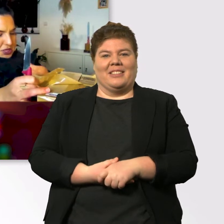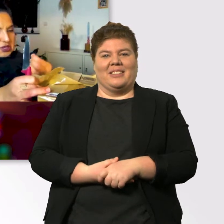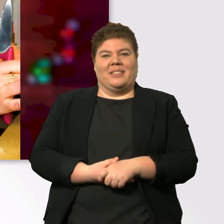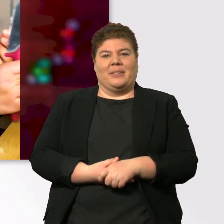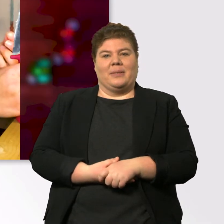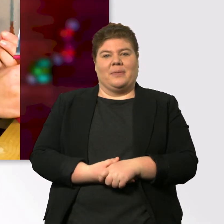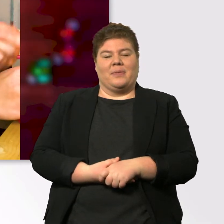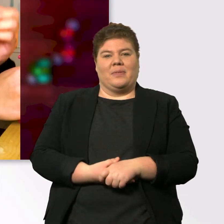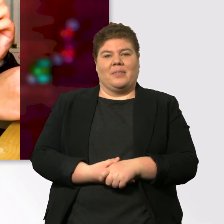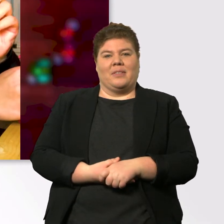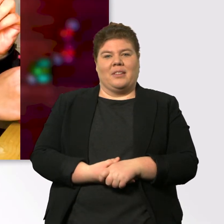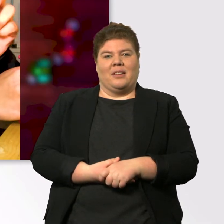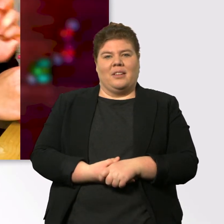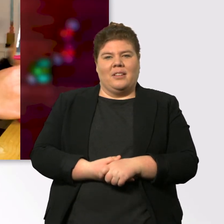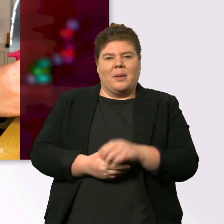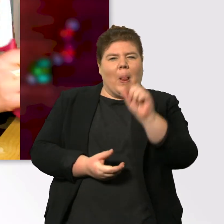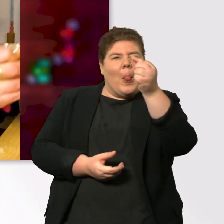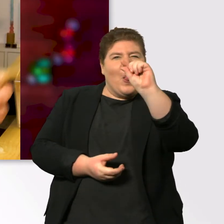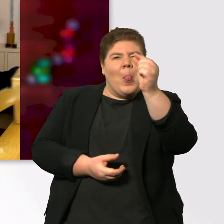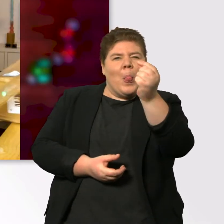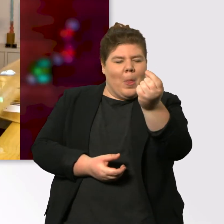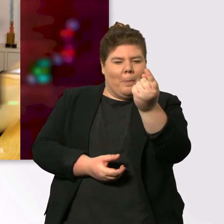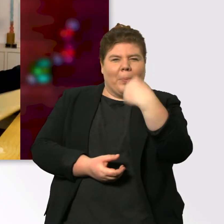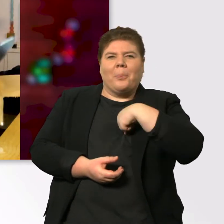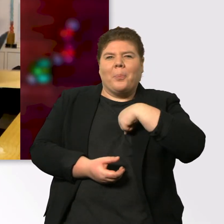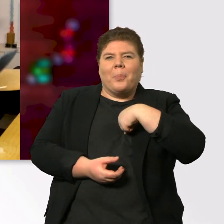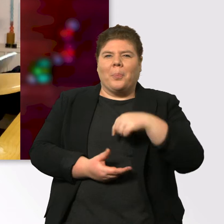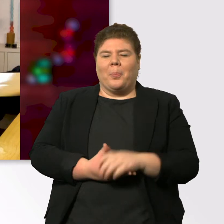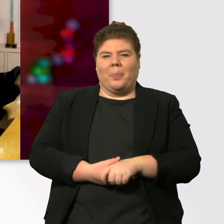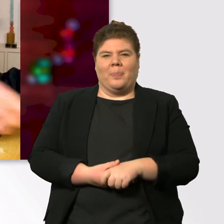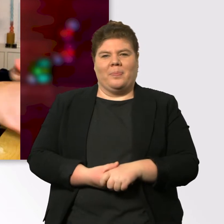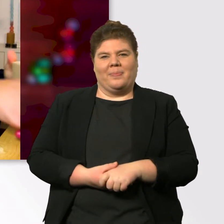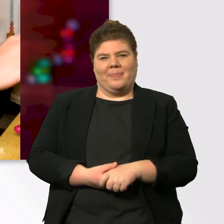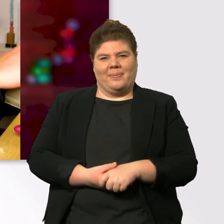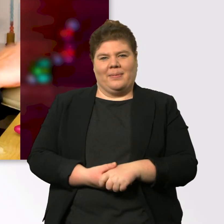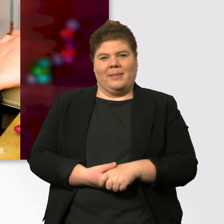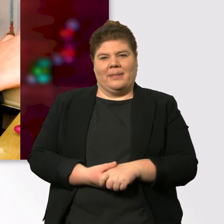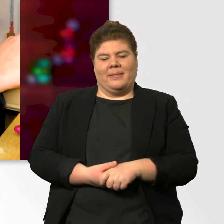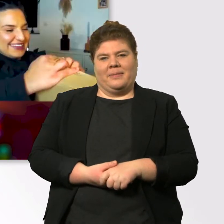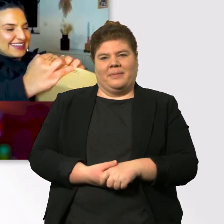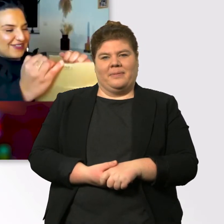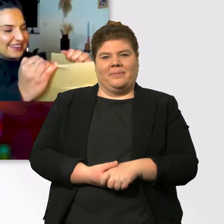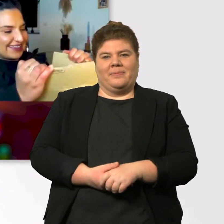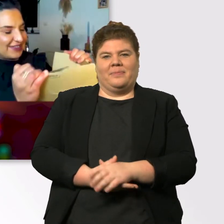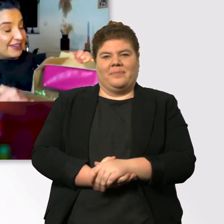Hier ist mir schon so ein Schnipsel zugeflogen. Mhm. Ah! Jetzt weiß ich nicht.